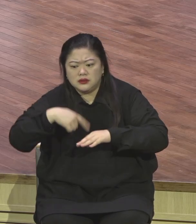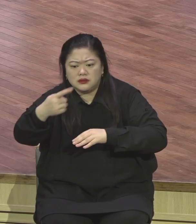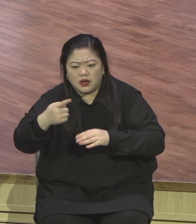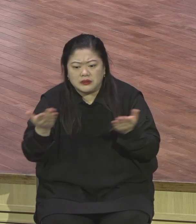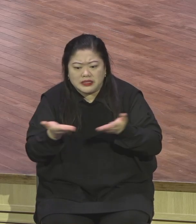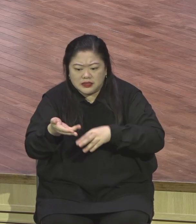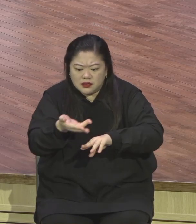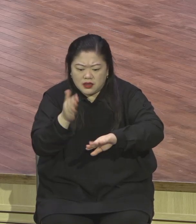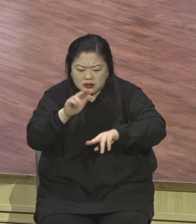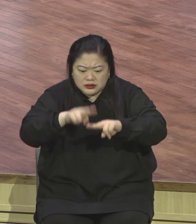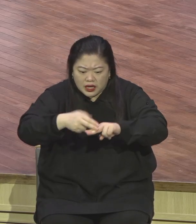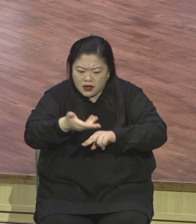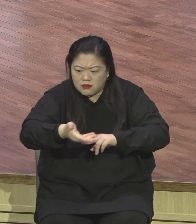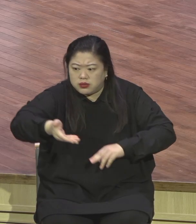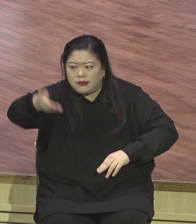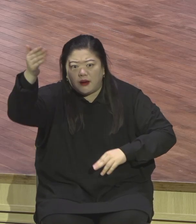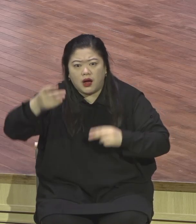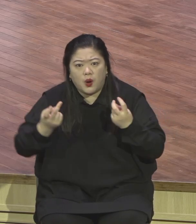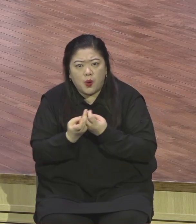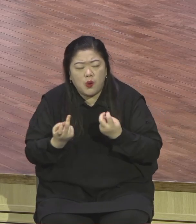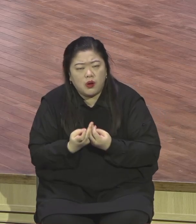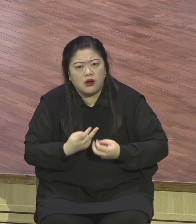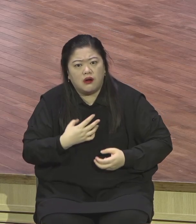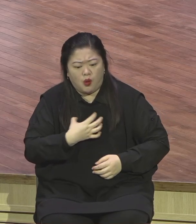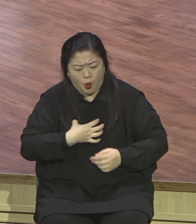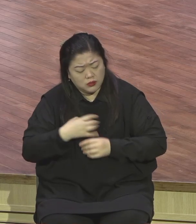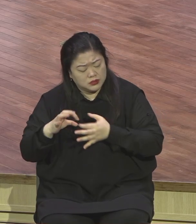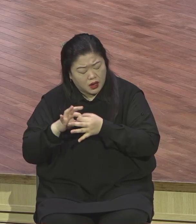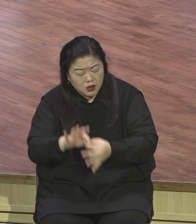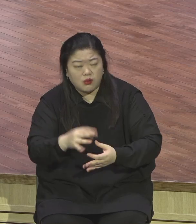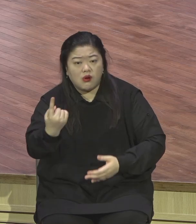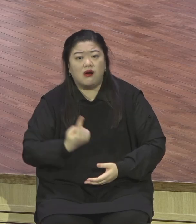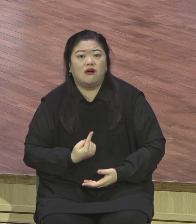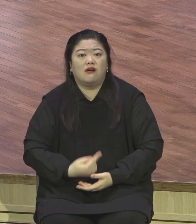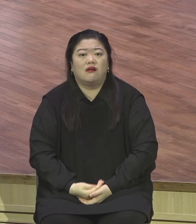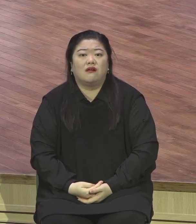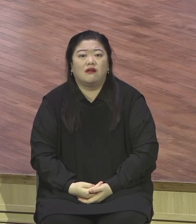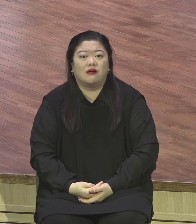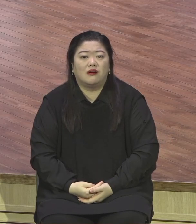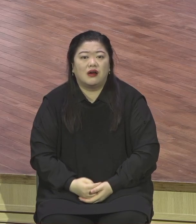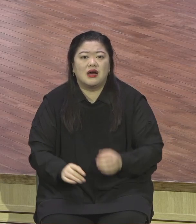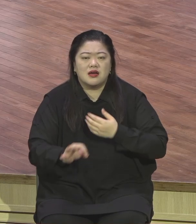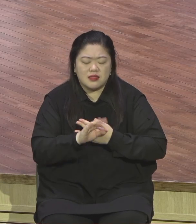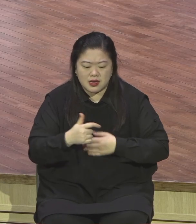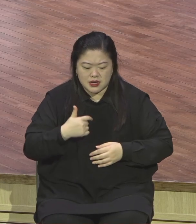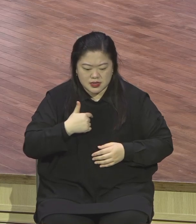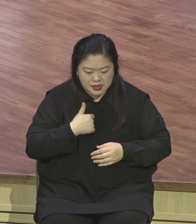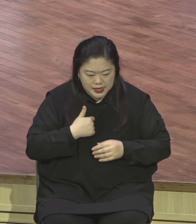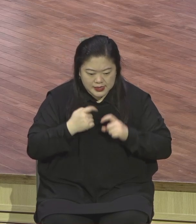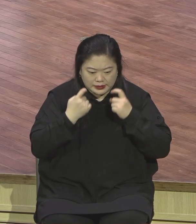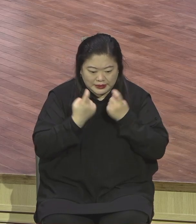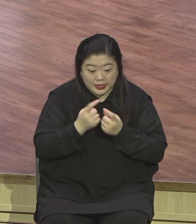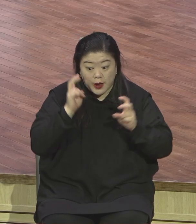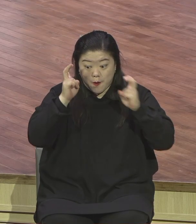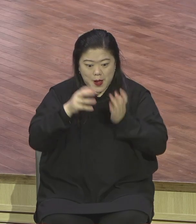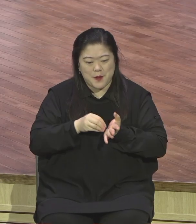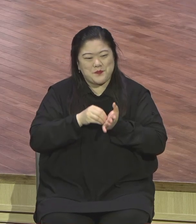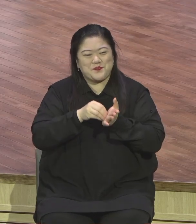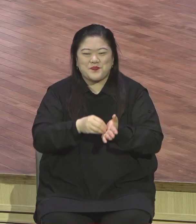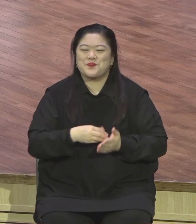무겁게 그렇게 다가오고 있습니다. 성과를 내야 됩니다. 수술을 받아야 됩니다. 모든 것이 다